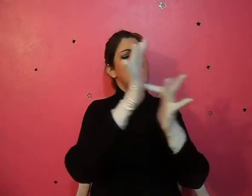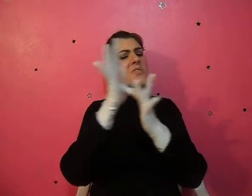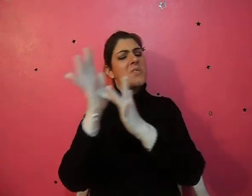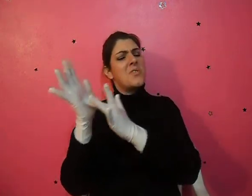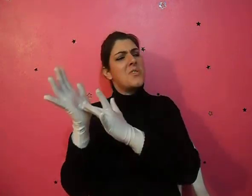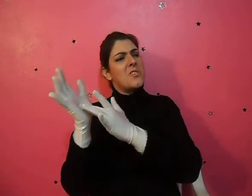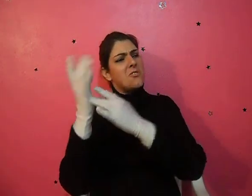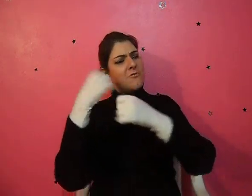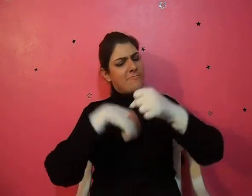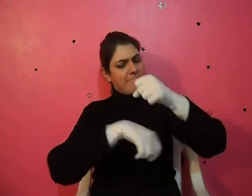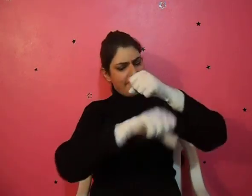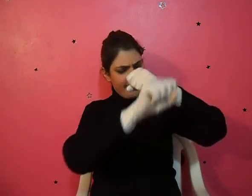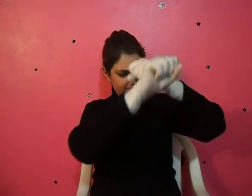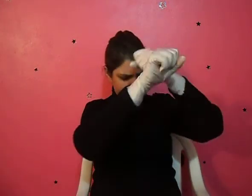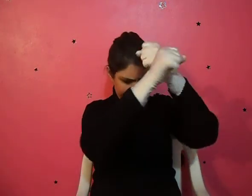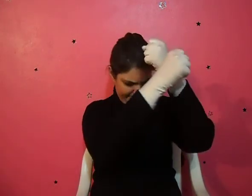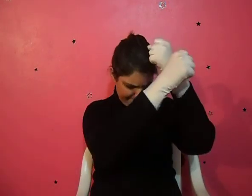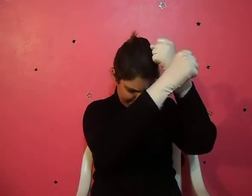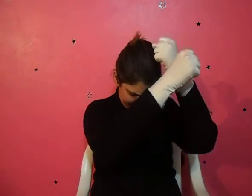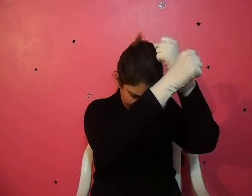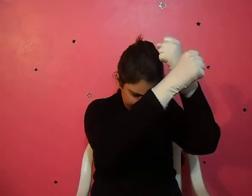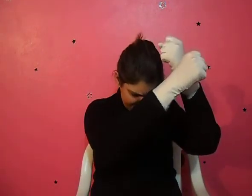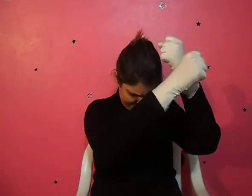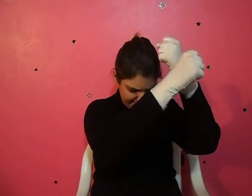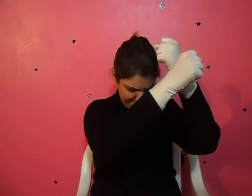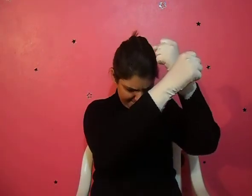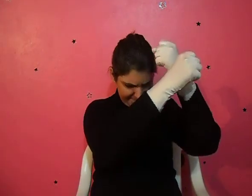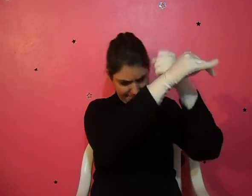morreu em meu lugar. Amém.